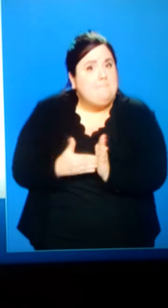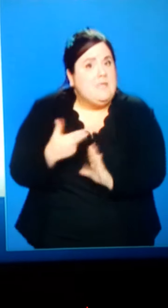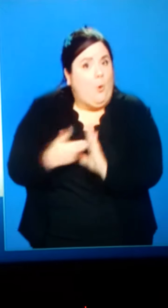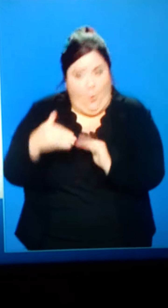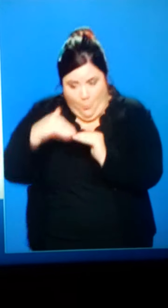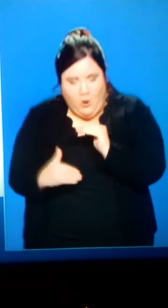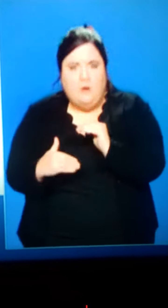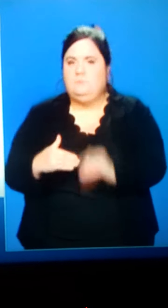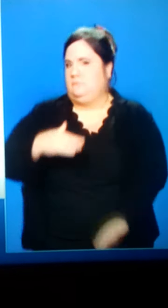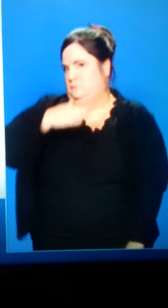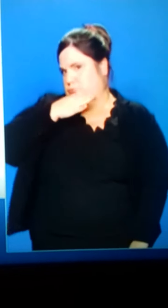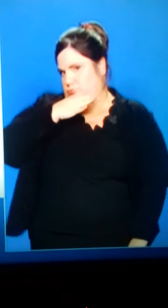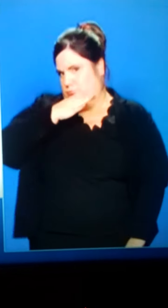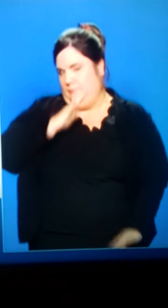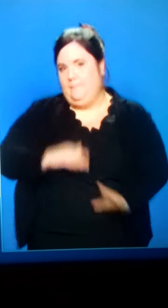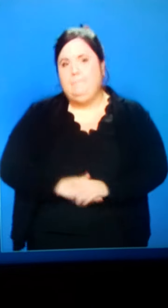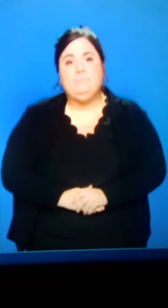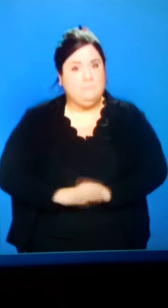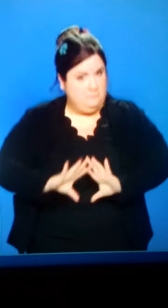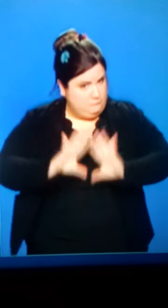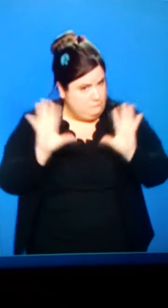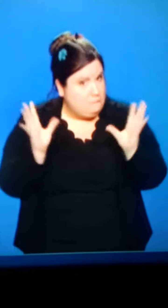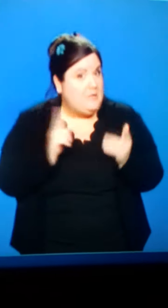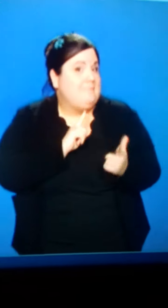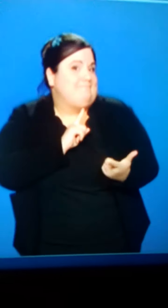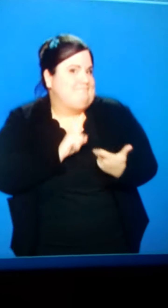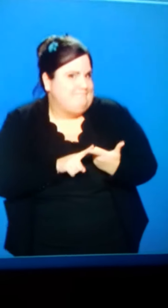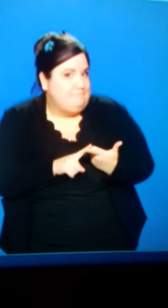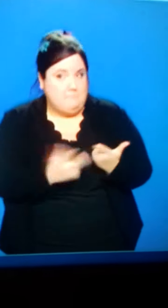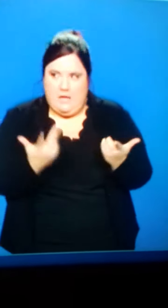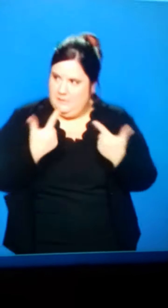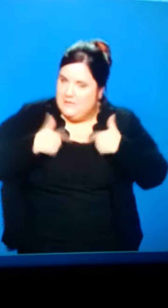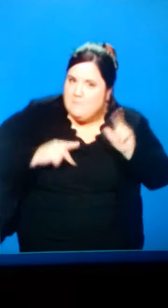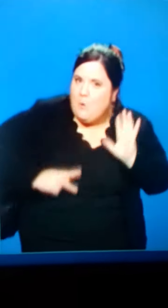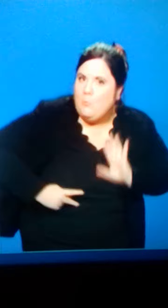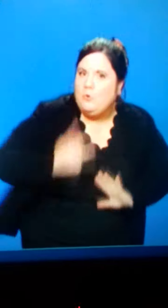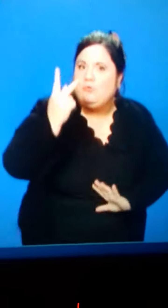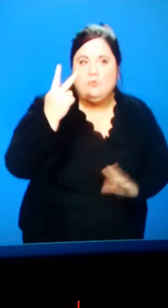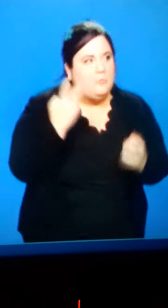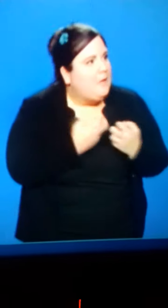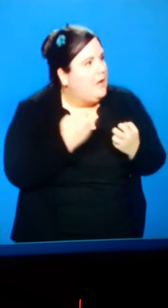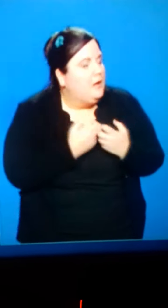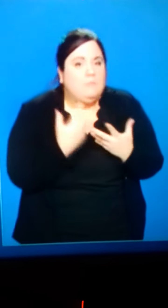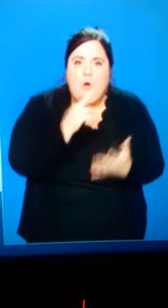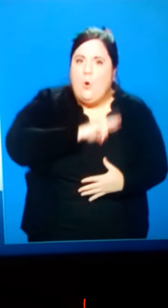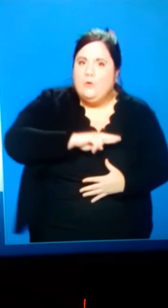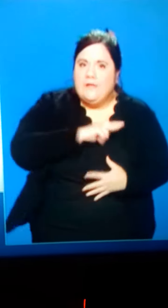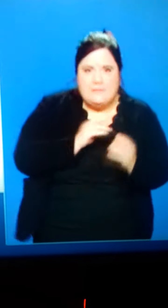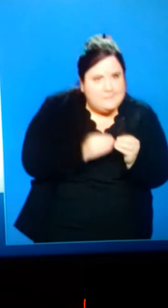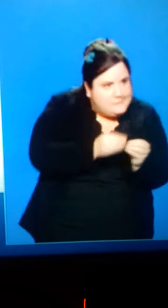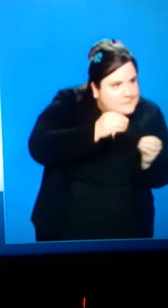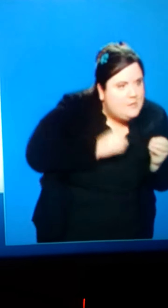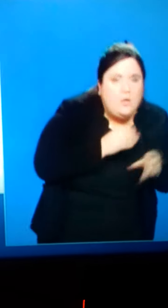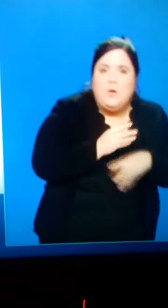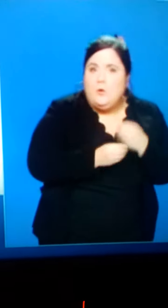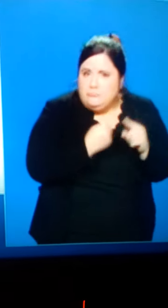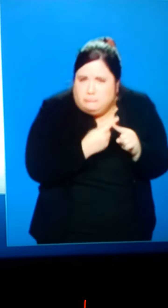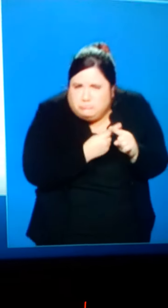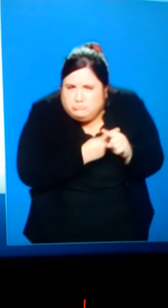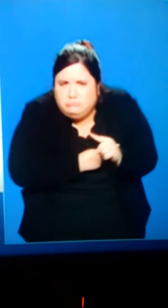c'est-à-dire permettre de partir en retraite progressivement, d'accumuler des droits plus rapidement pour celles et ceux qui le souhaitent, d'encourager le travail